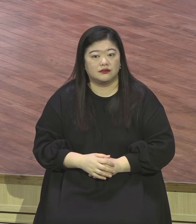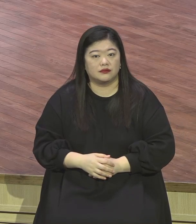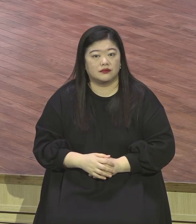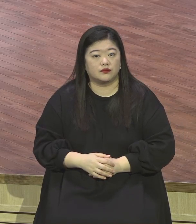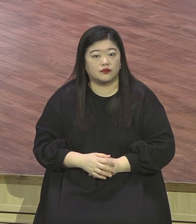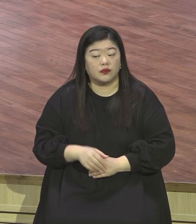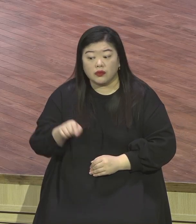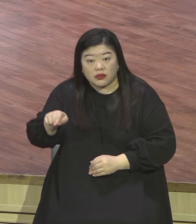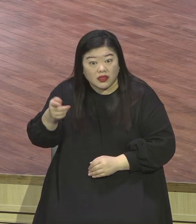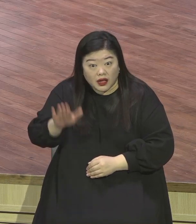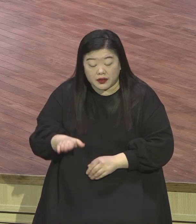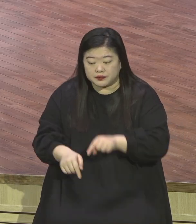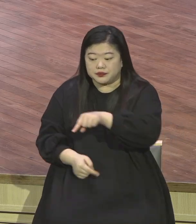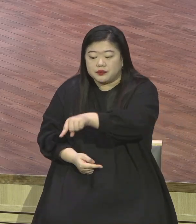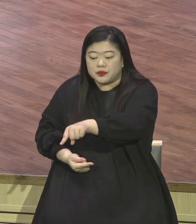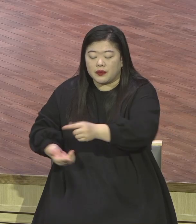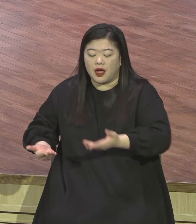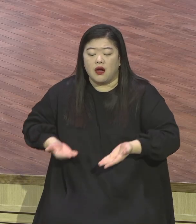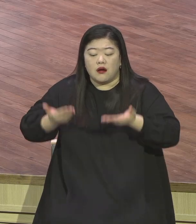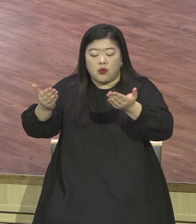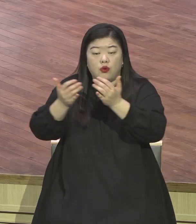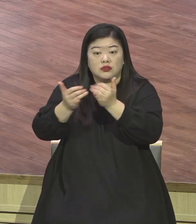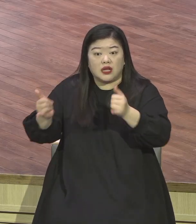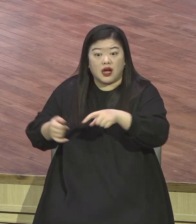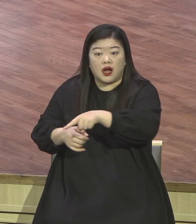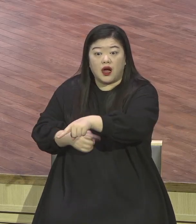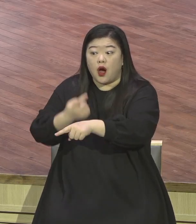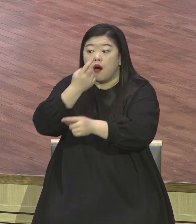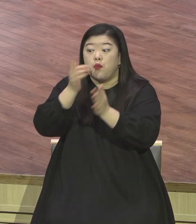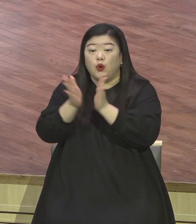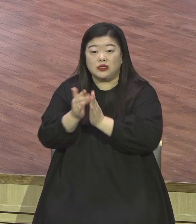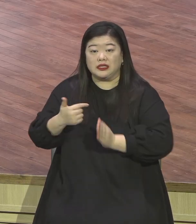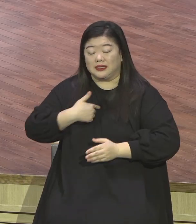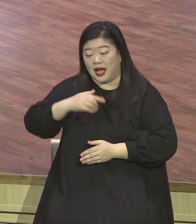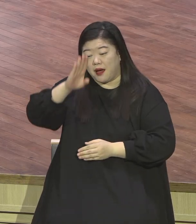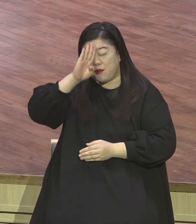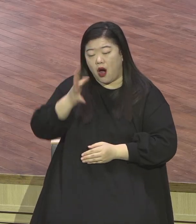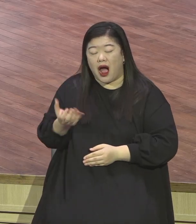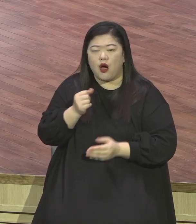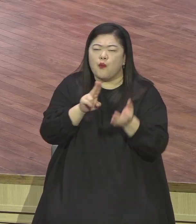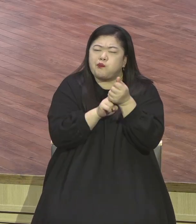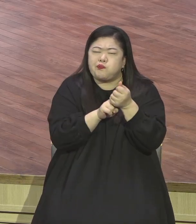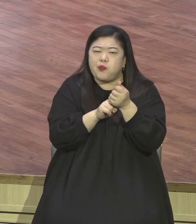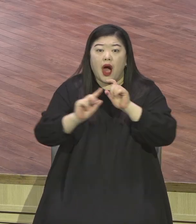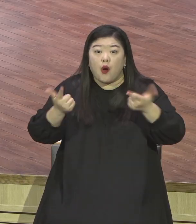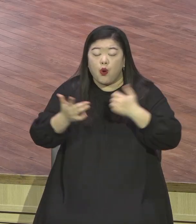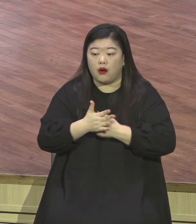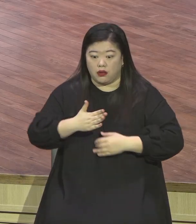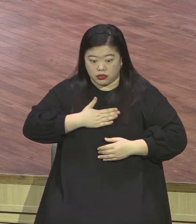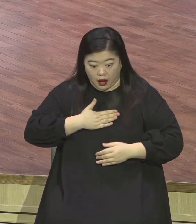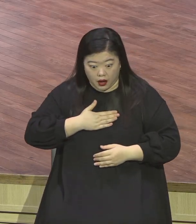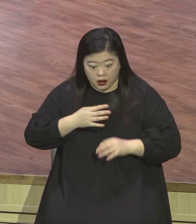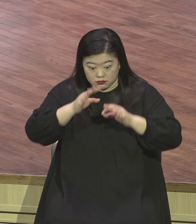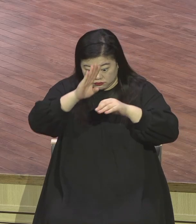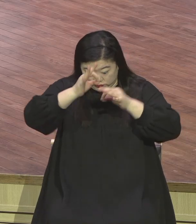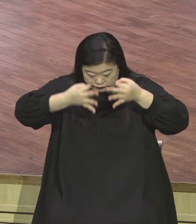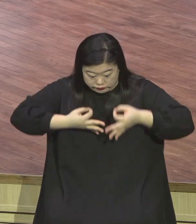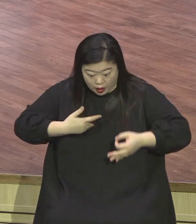코로나에 걸린 줄 몰랐어요 전혀 모르고 와가지고 마스크도